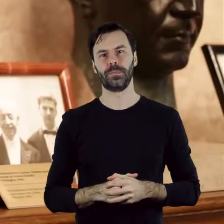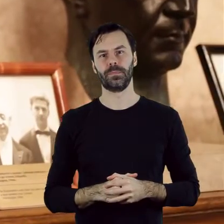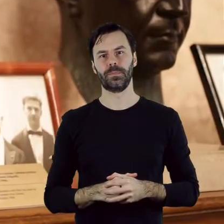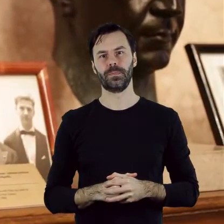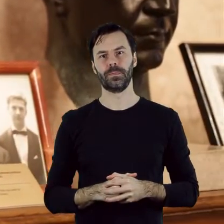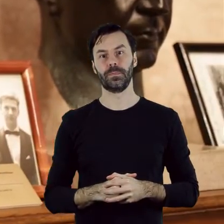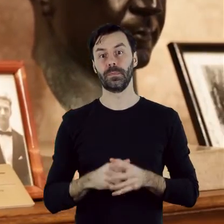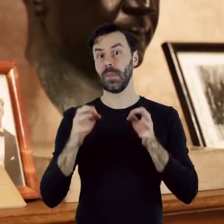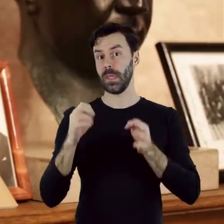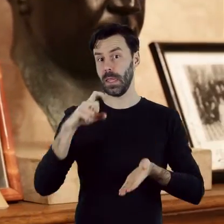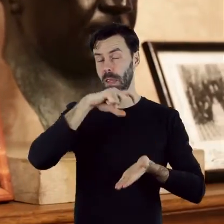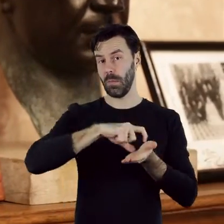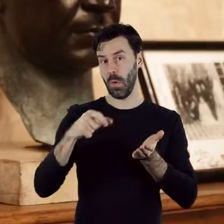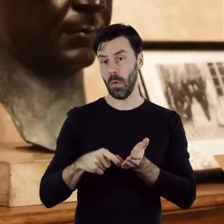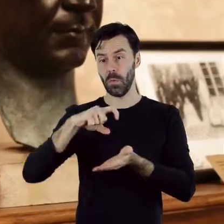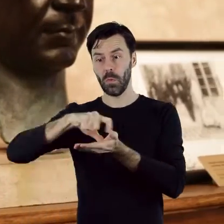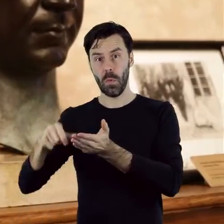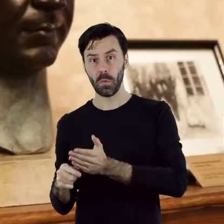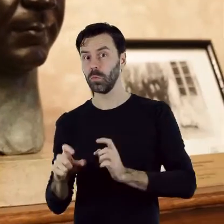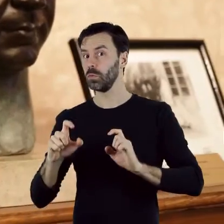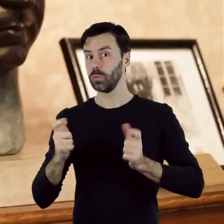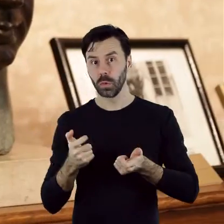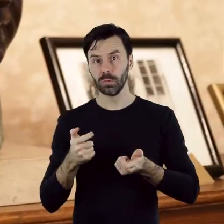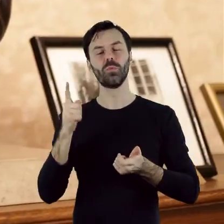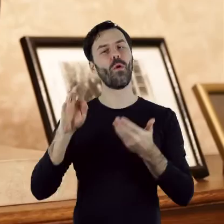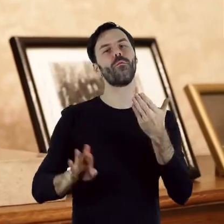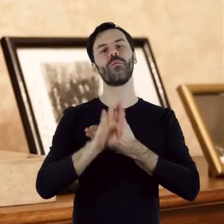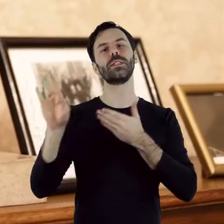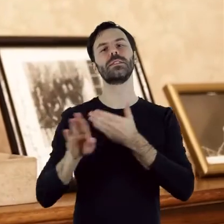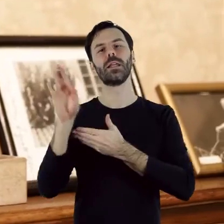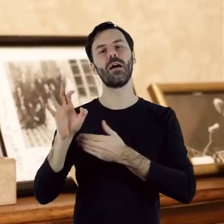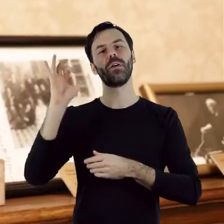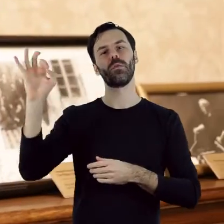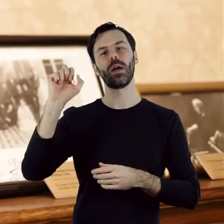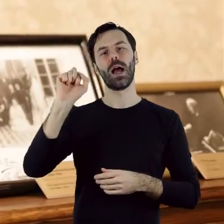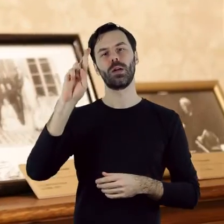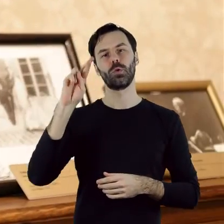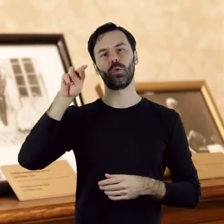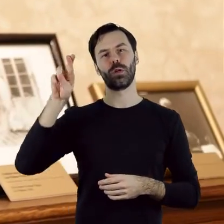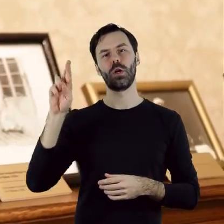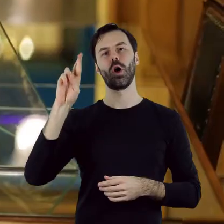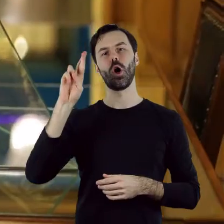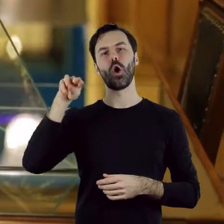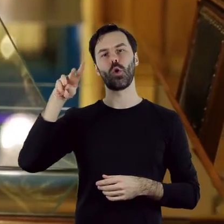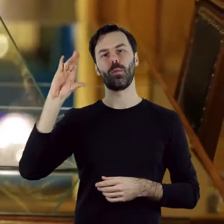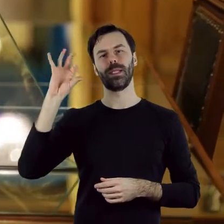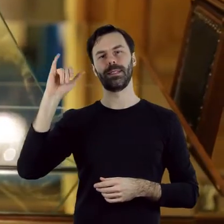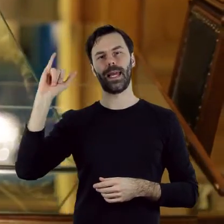Obecnie oba pomieszczenia zostały przystosowane do ekspozycji pamiątek związanych z Arturem Rubinsteinem,